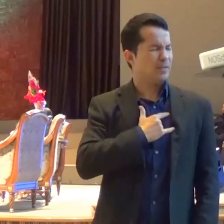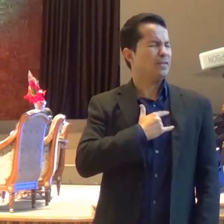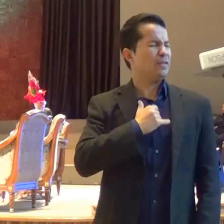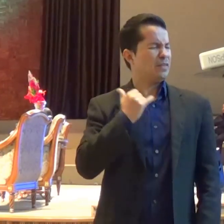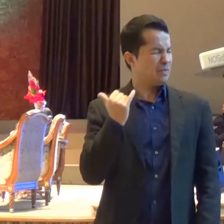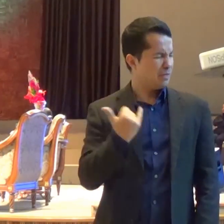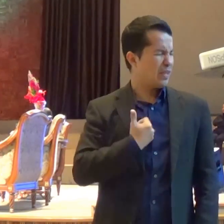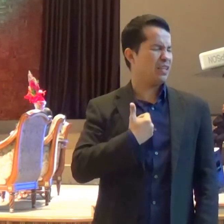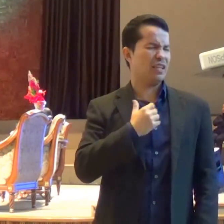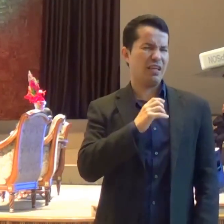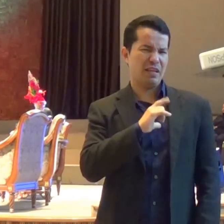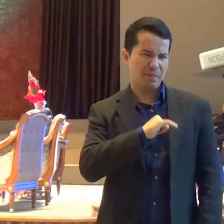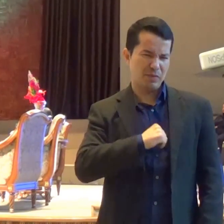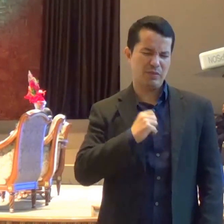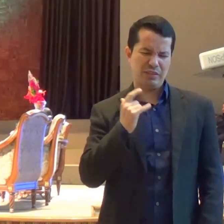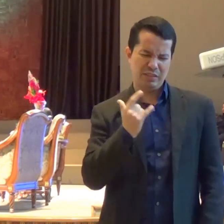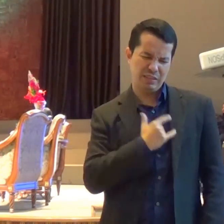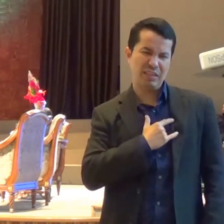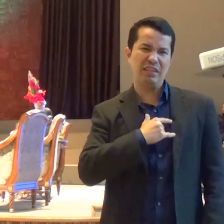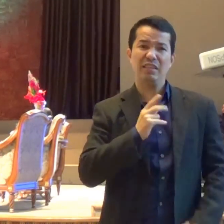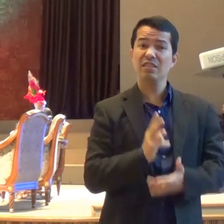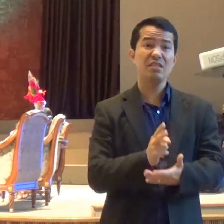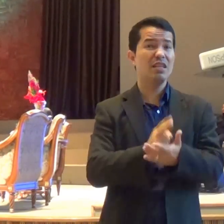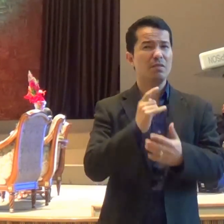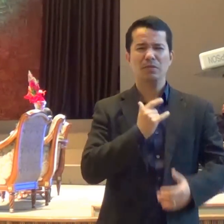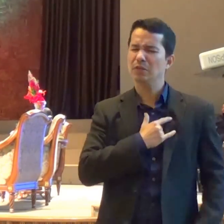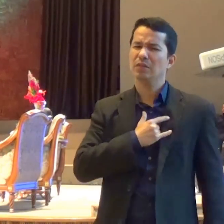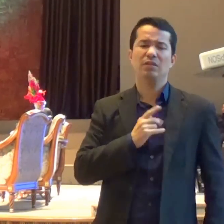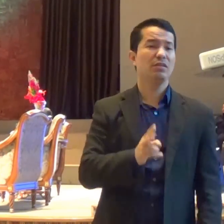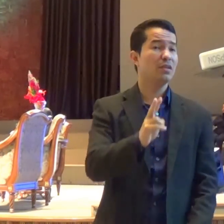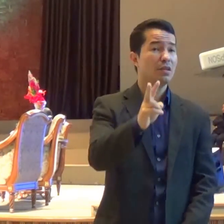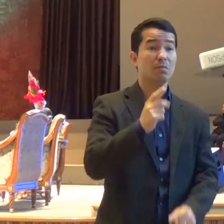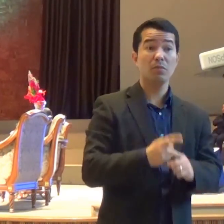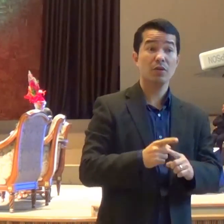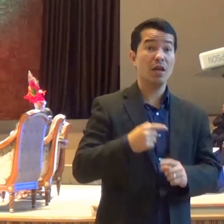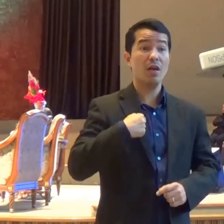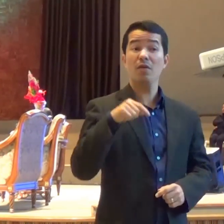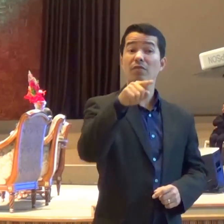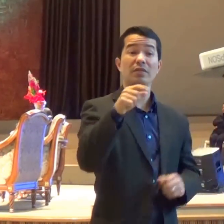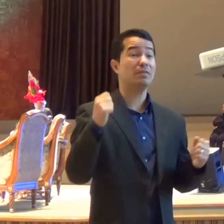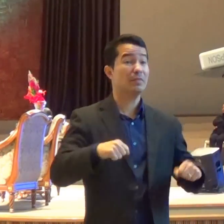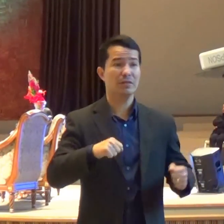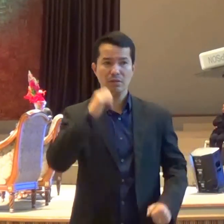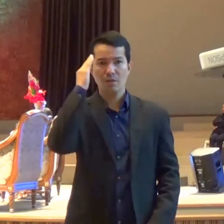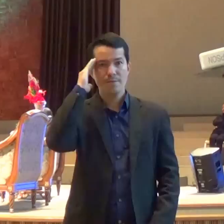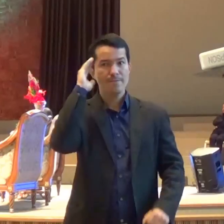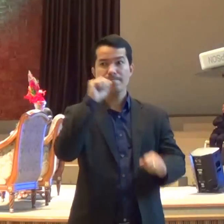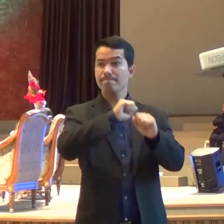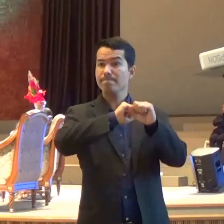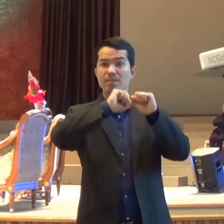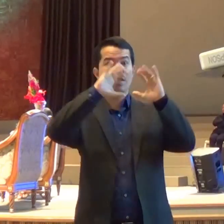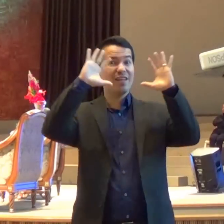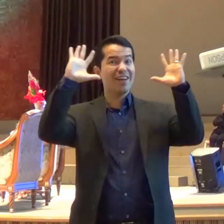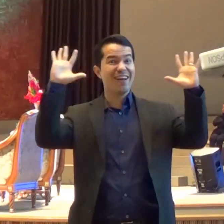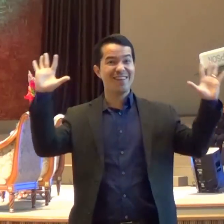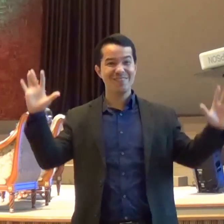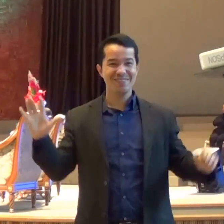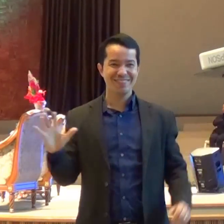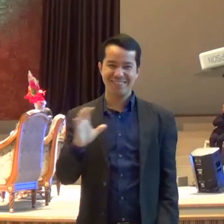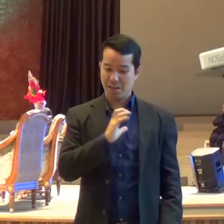Eu amo Você E não tem Nada Que me impeça De amar Você